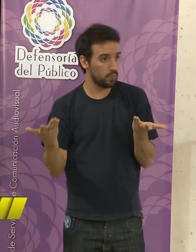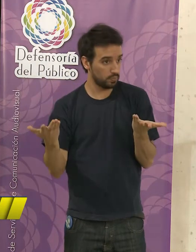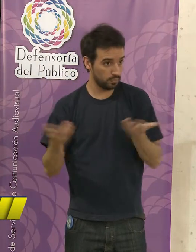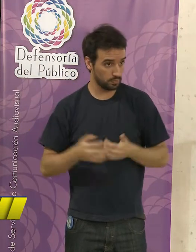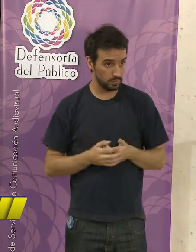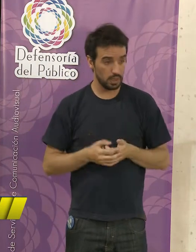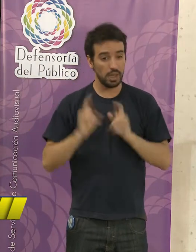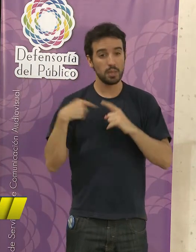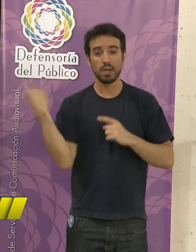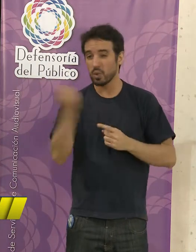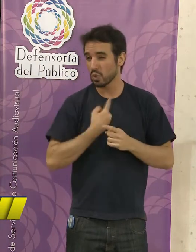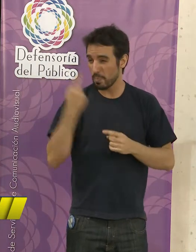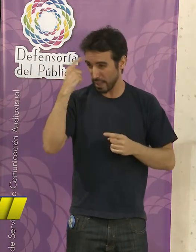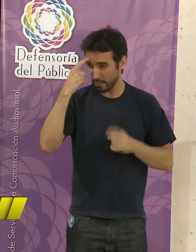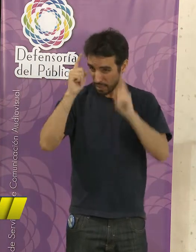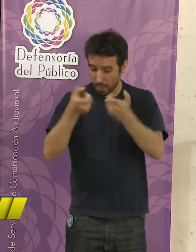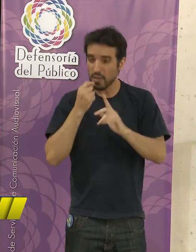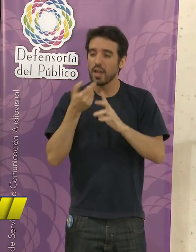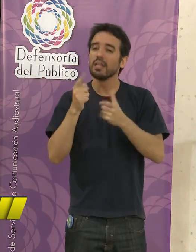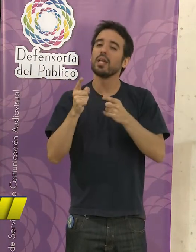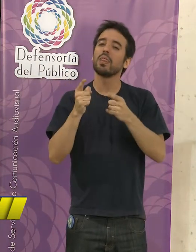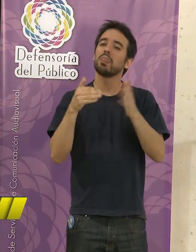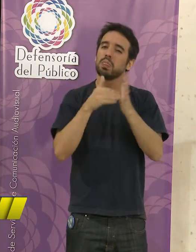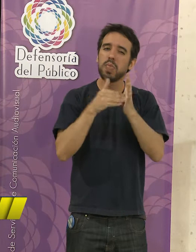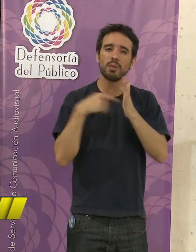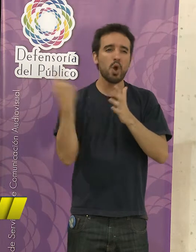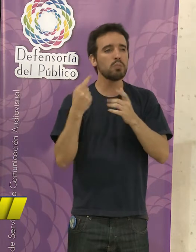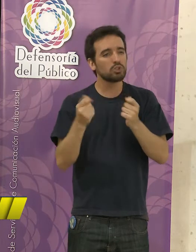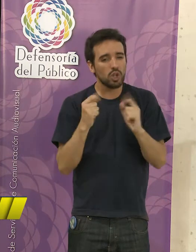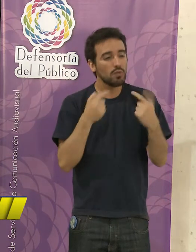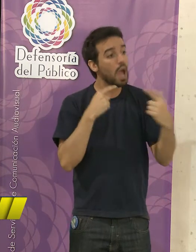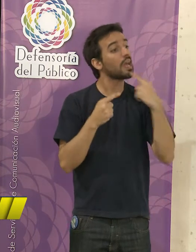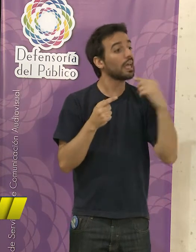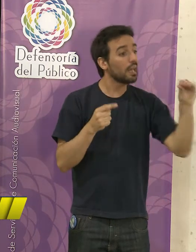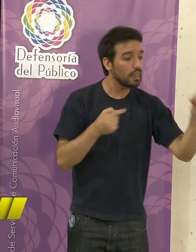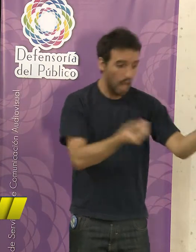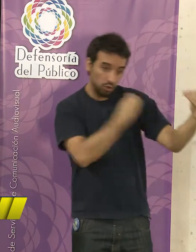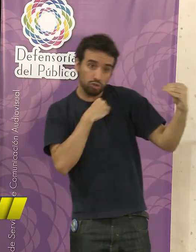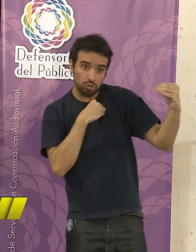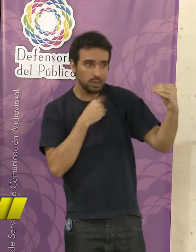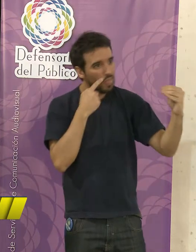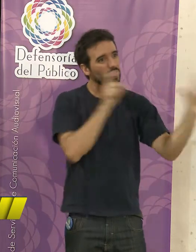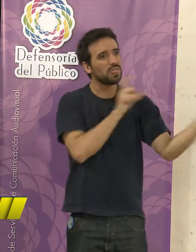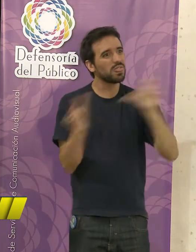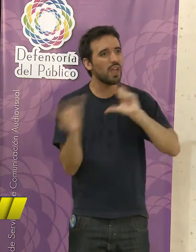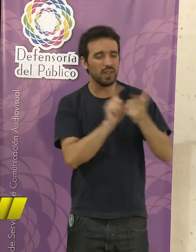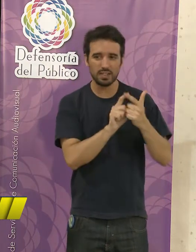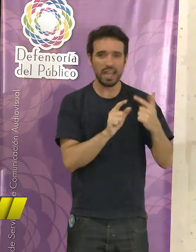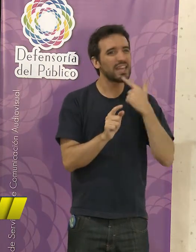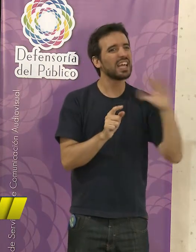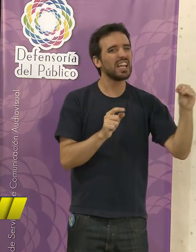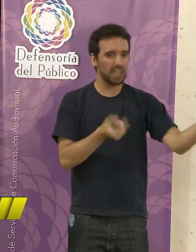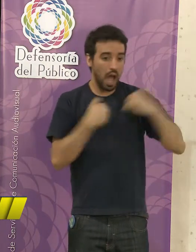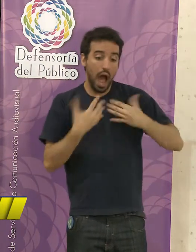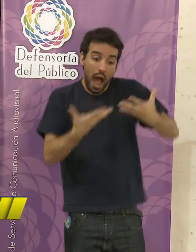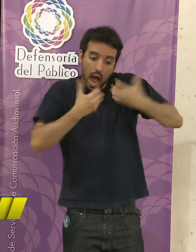en nuestro pensamiento. Eso tiene que ver con cómo nosotros recibimos esa crítica y es lo que hace la diferencia entre si es una crítica constructiva